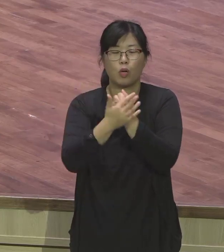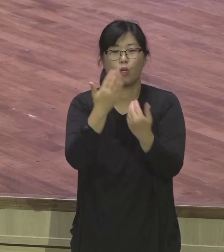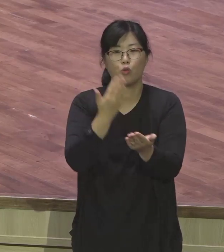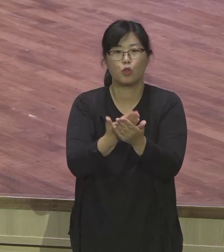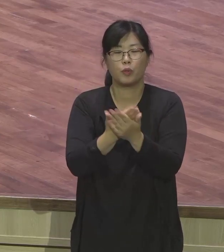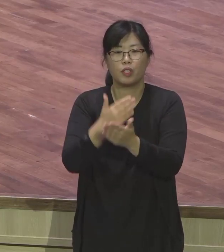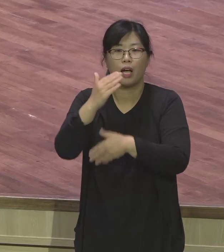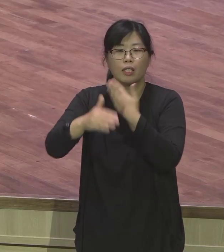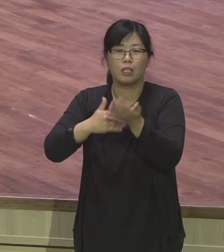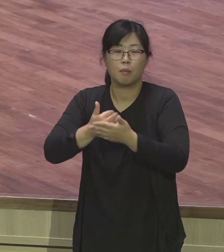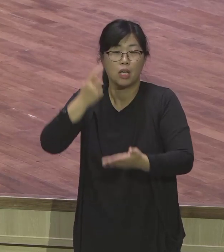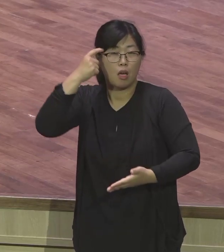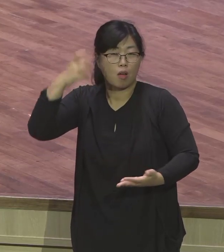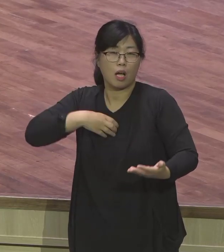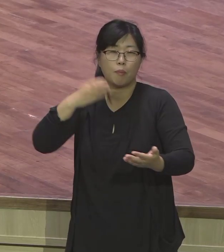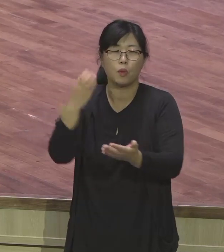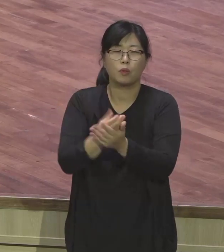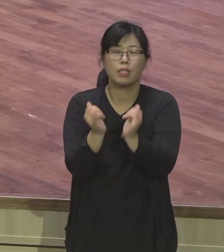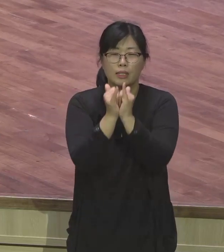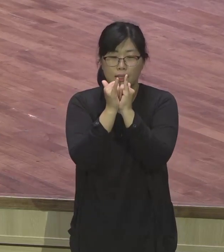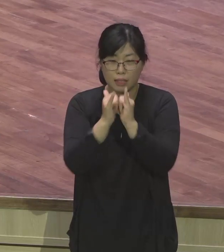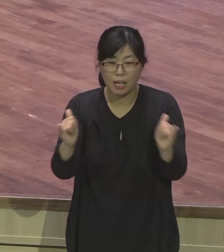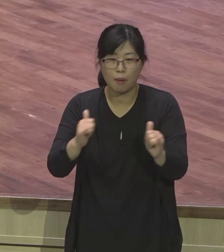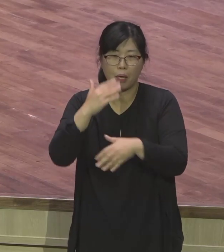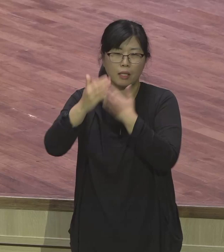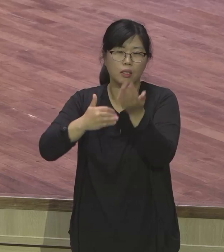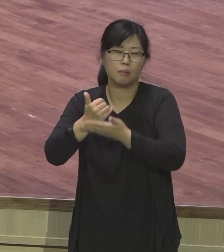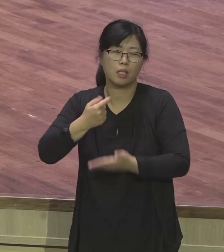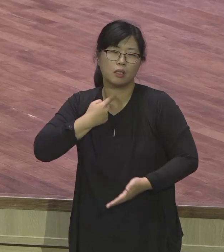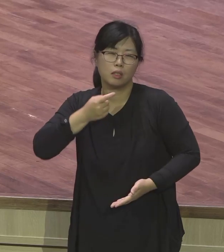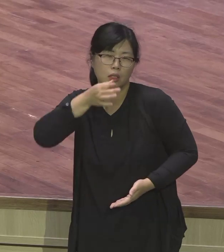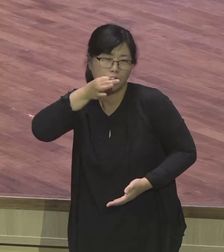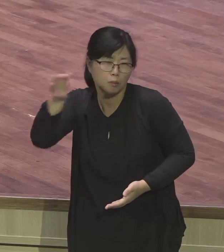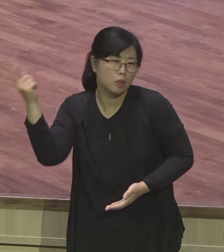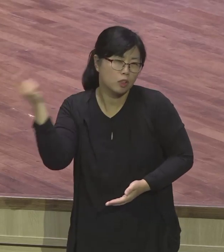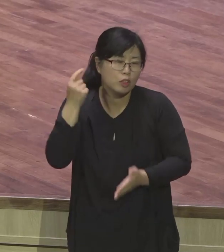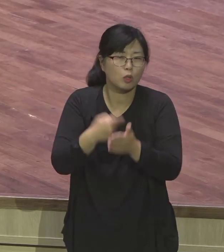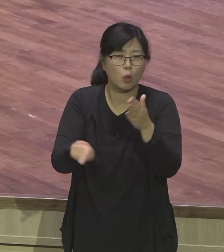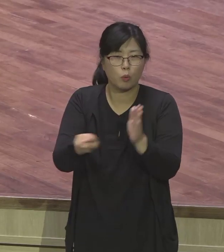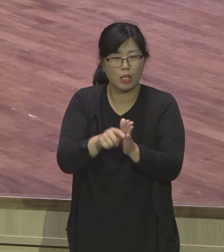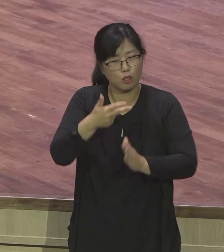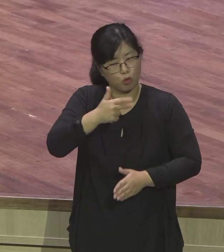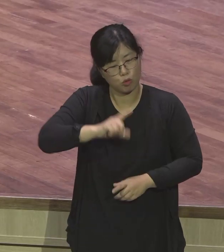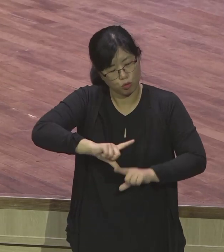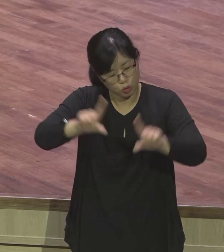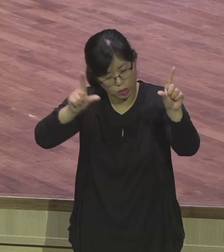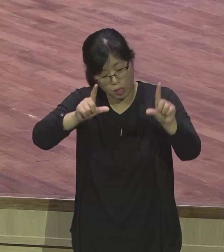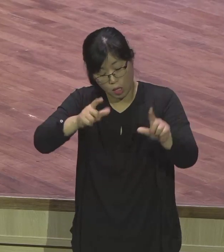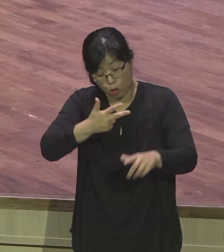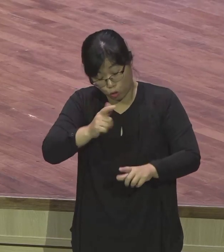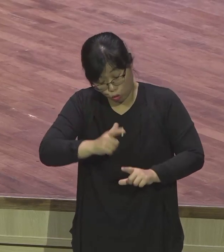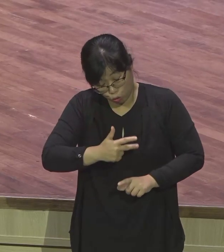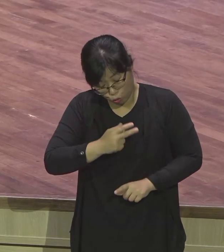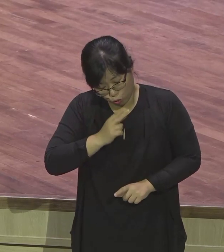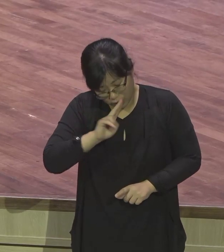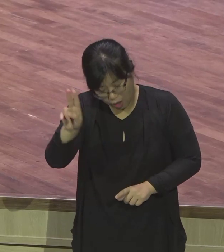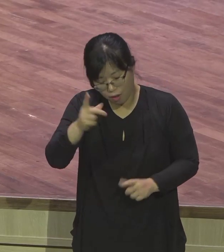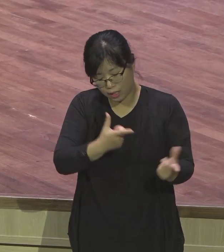감동된 사람 그래도 하나님의 음성 듣고 살아갈 수 있도록 주여 맺히기도 하겠습니다 주여 사랑해 우리